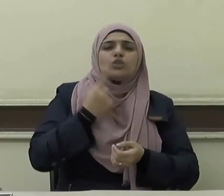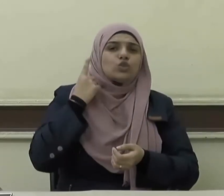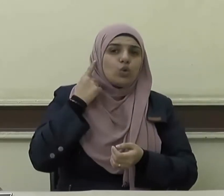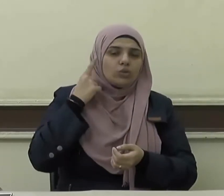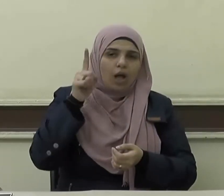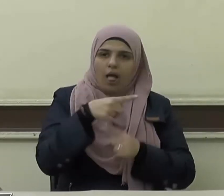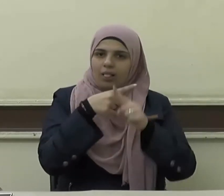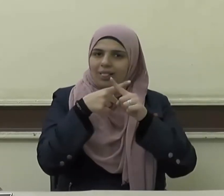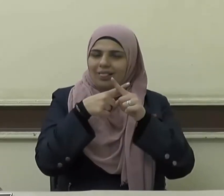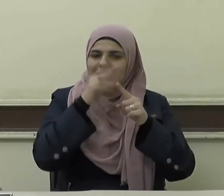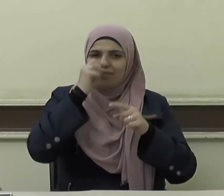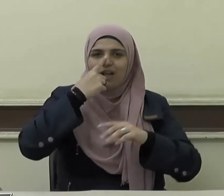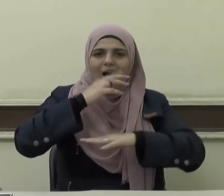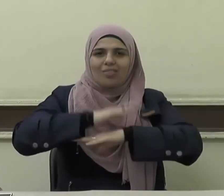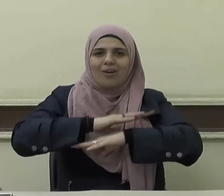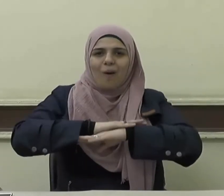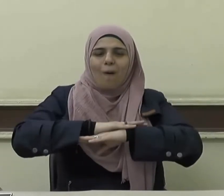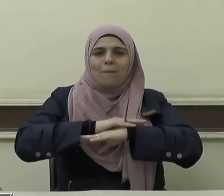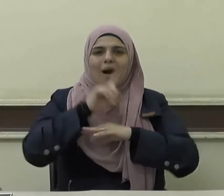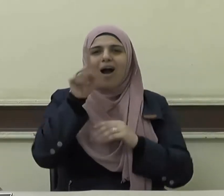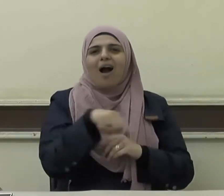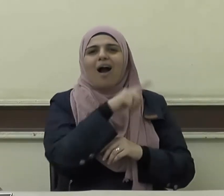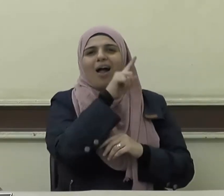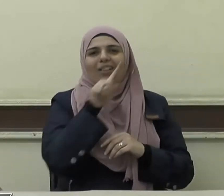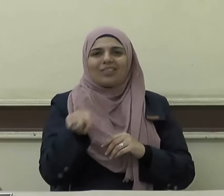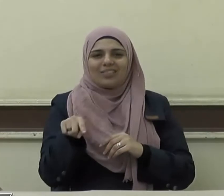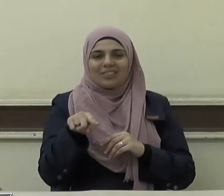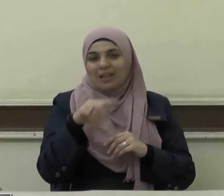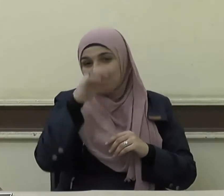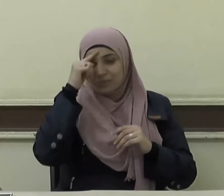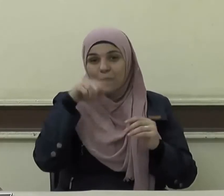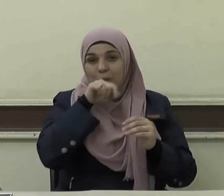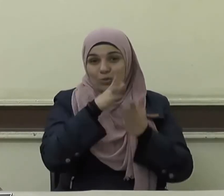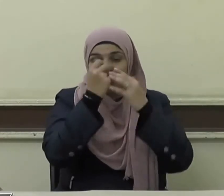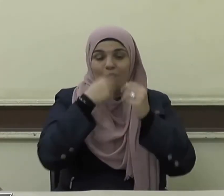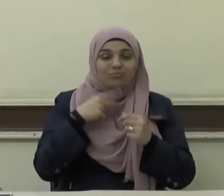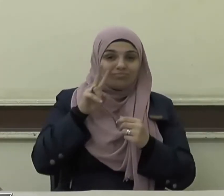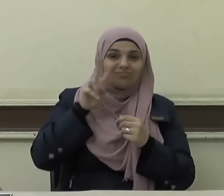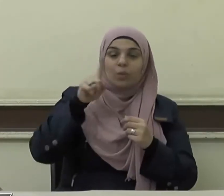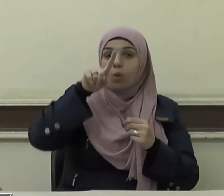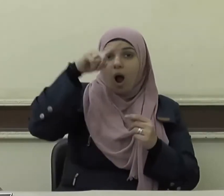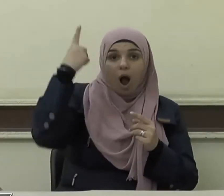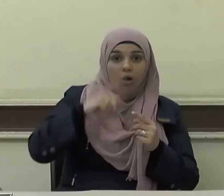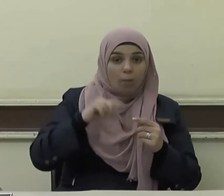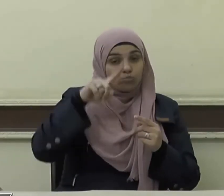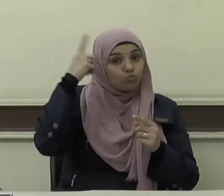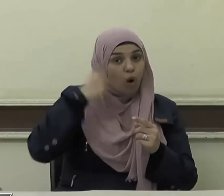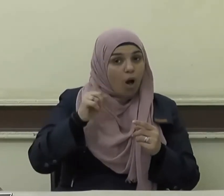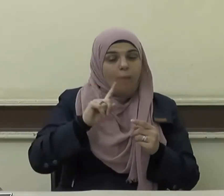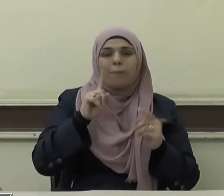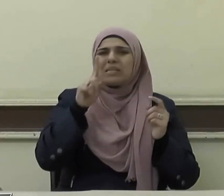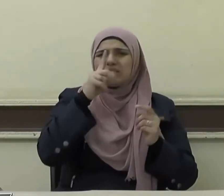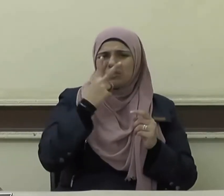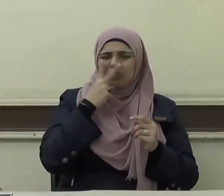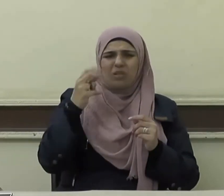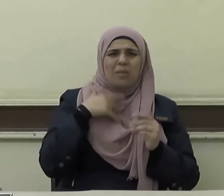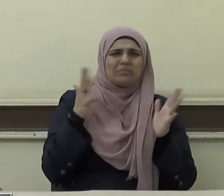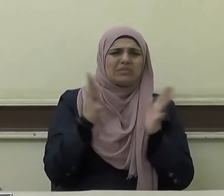وهذا الفعل وإن لم يكن محرما إلا